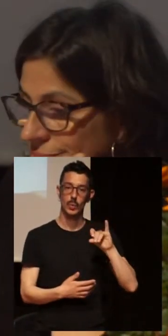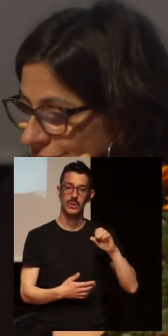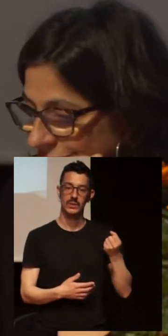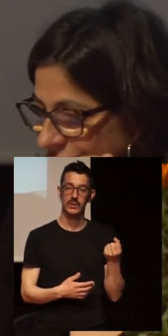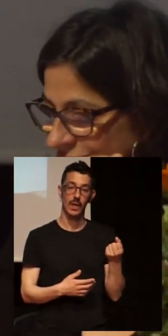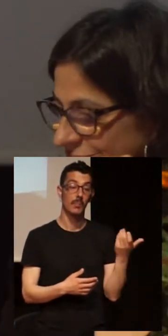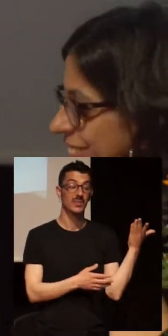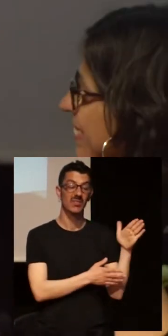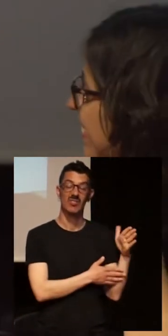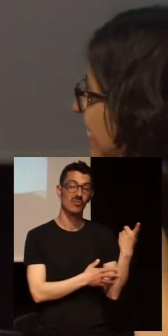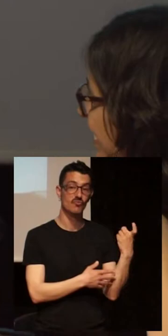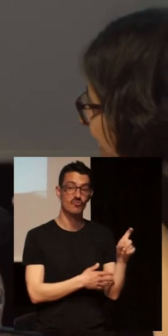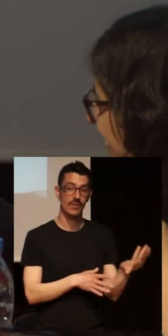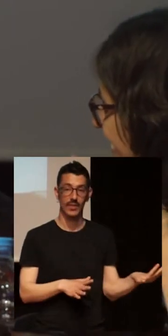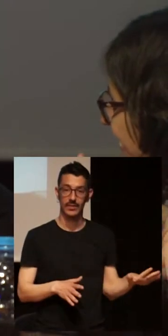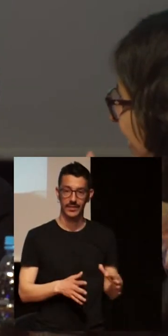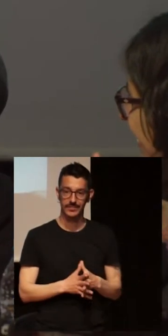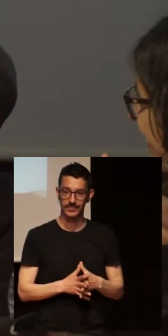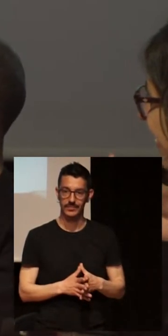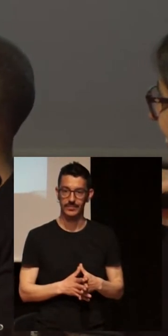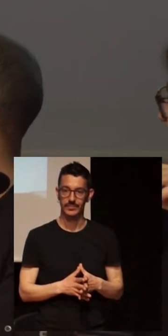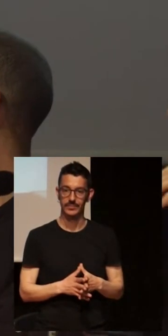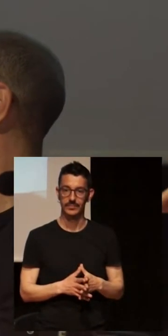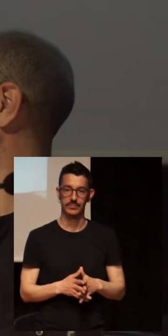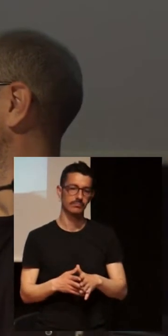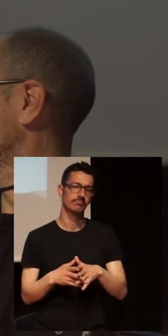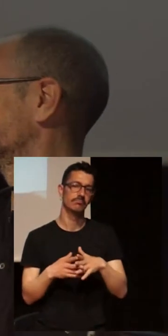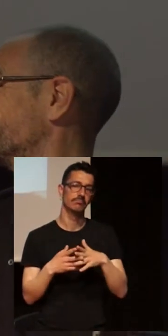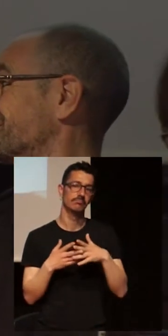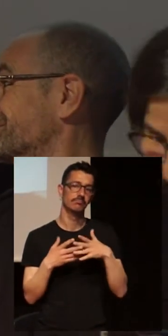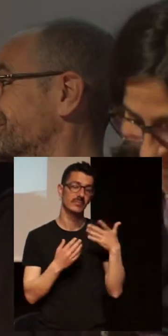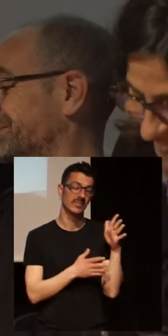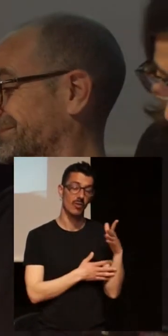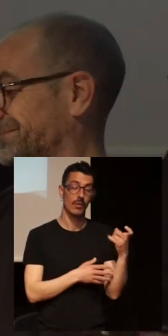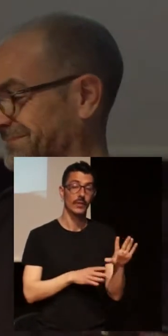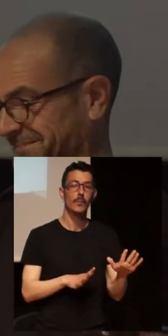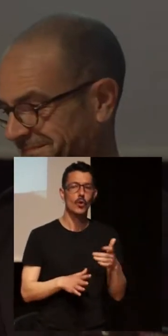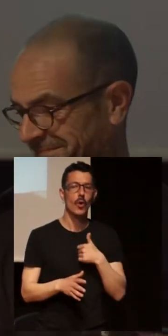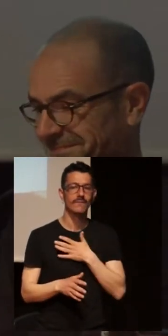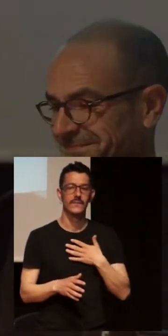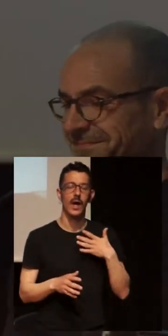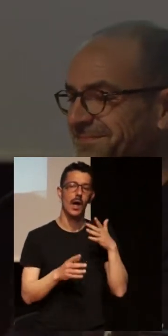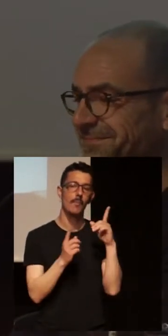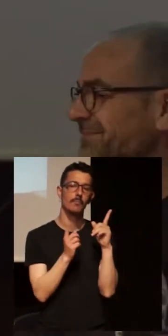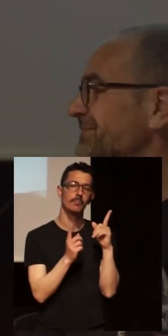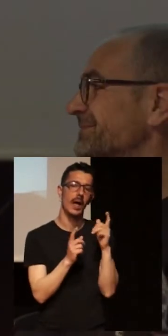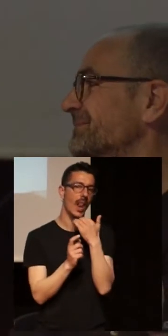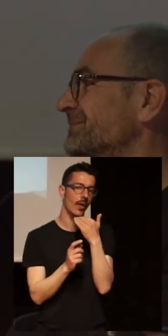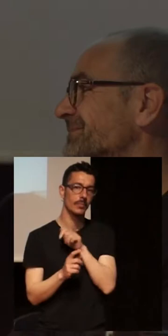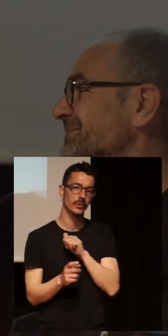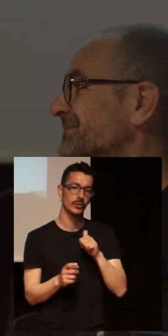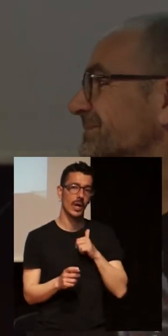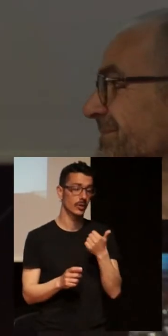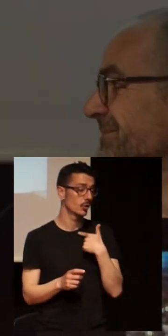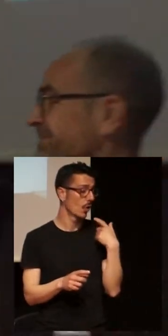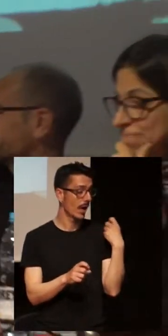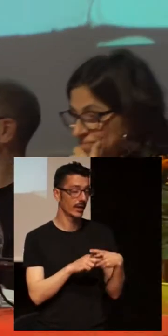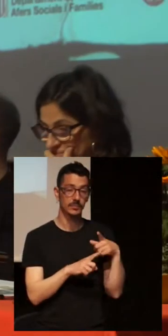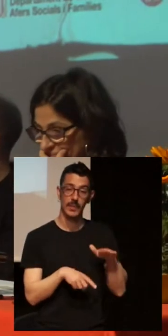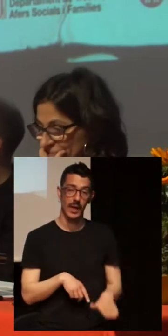personal. I know her since we were little children, and the